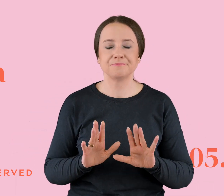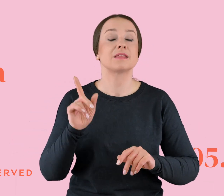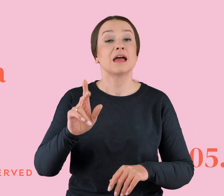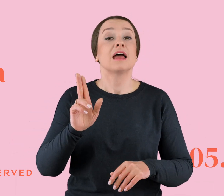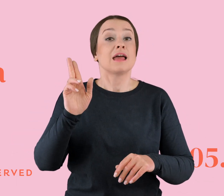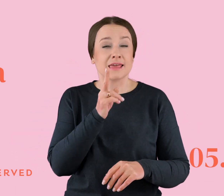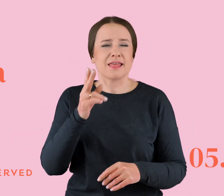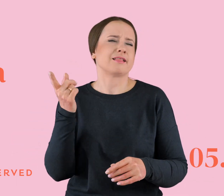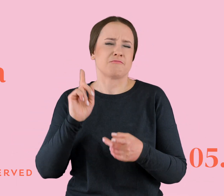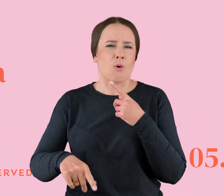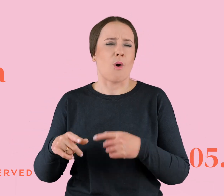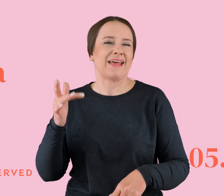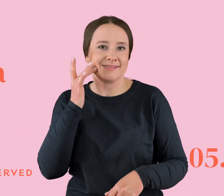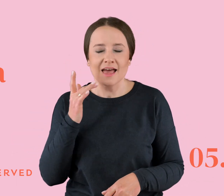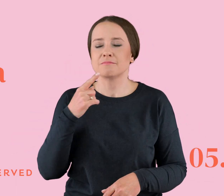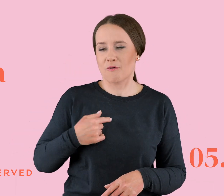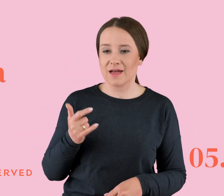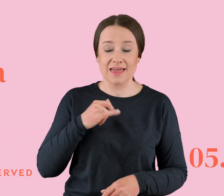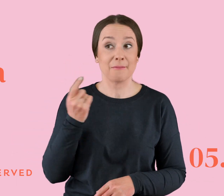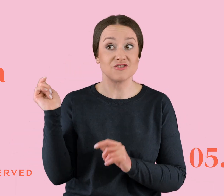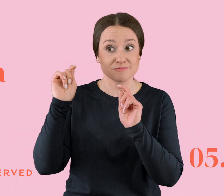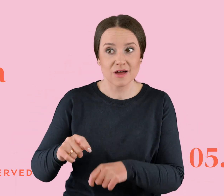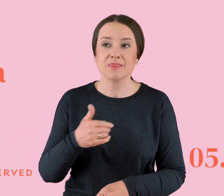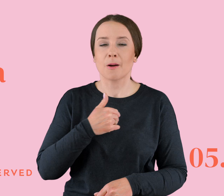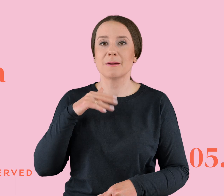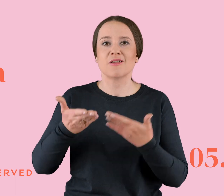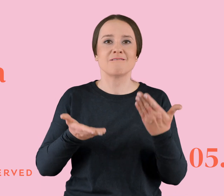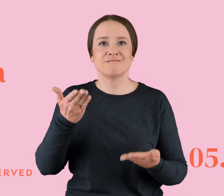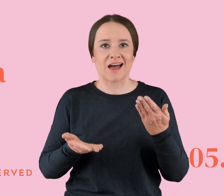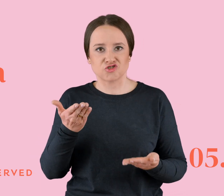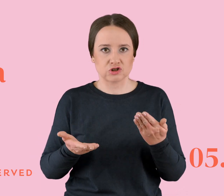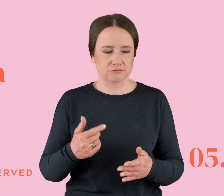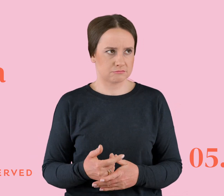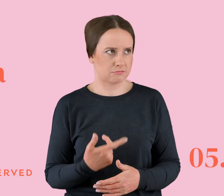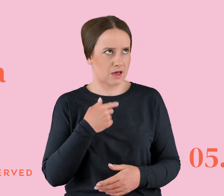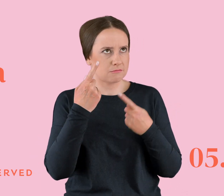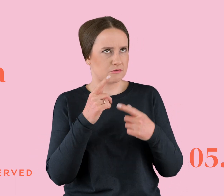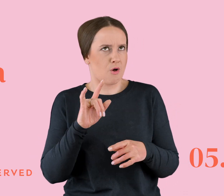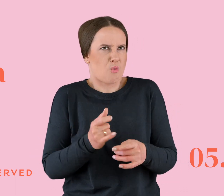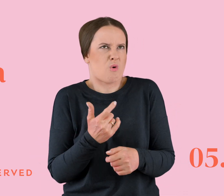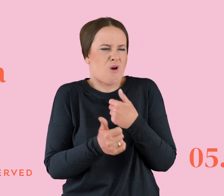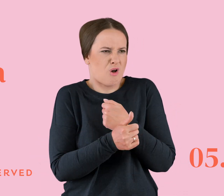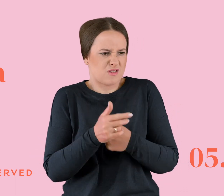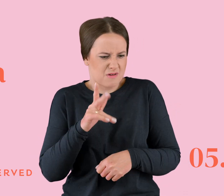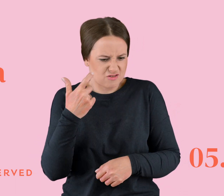powiedział mi jak będziesz do mnie przyjeżdżać, to będziemy się ważyć. I myślę sobie, o chuj tu chodzi, on będzie ważyć i wtedy